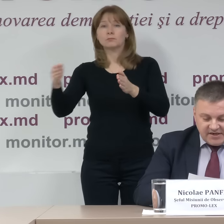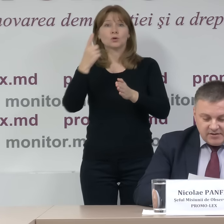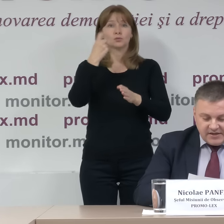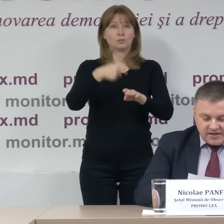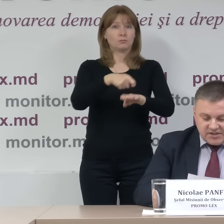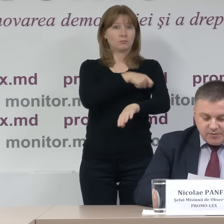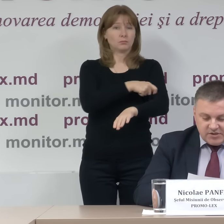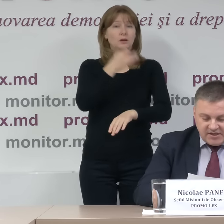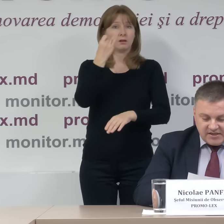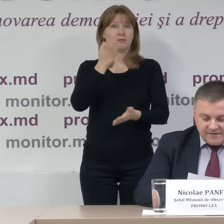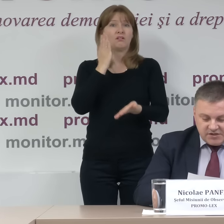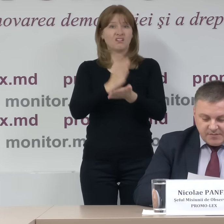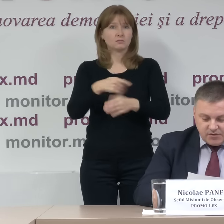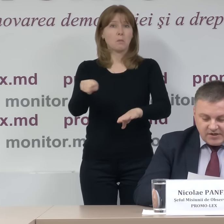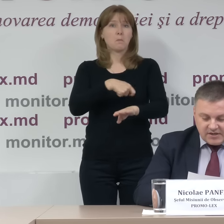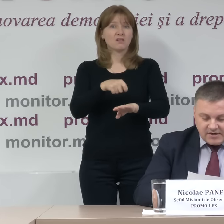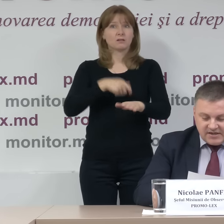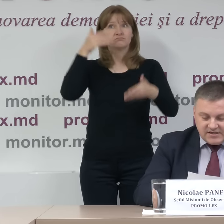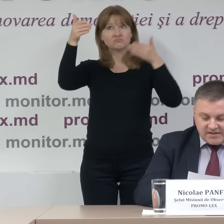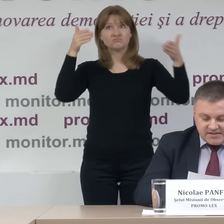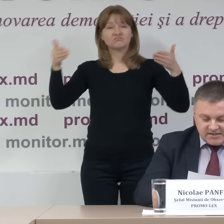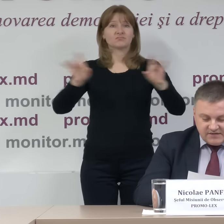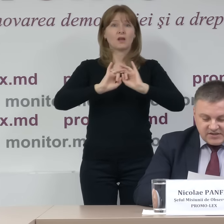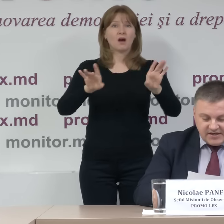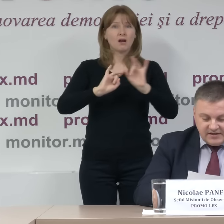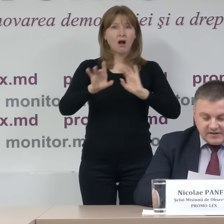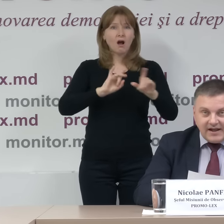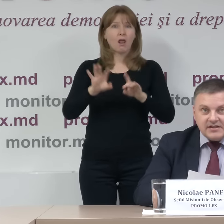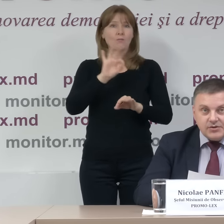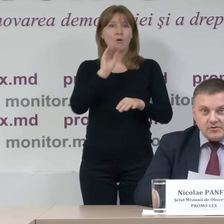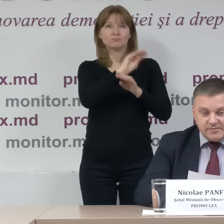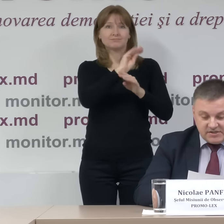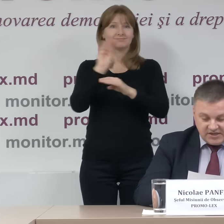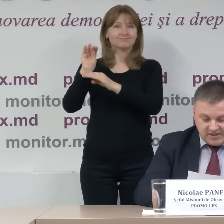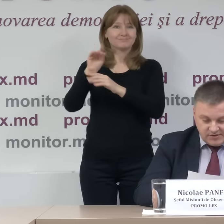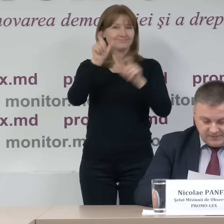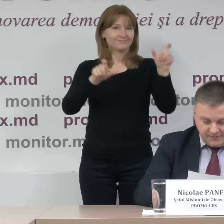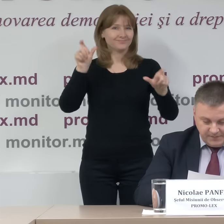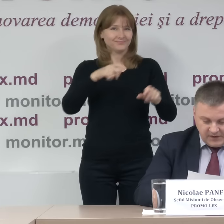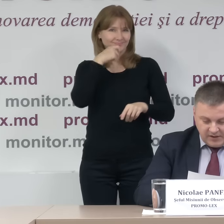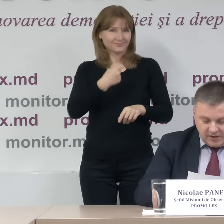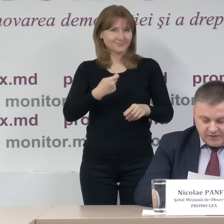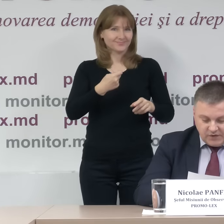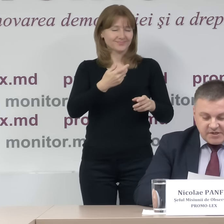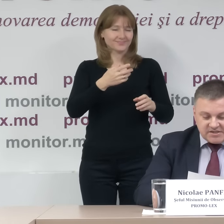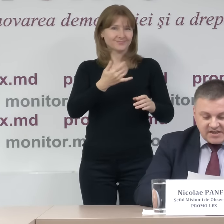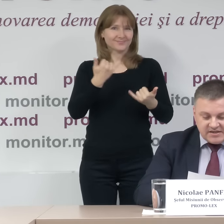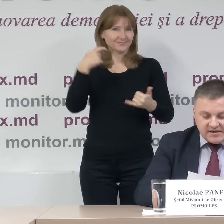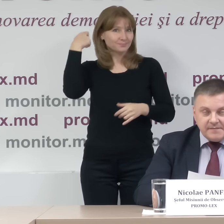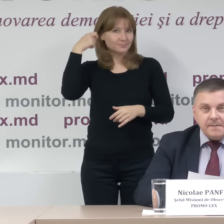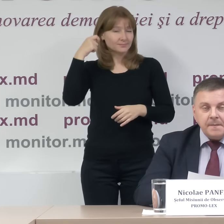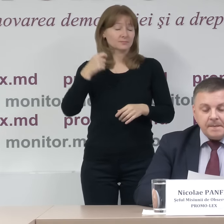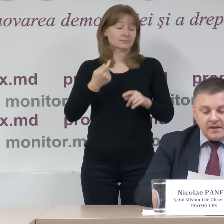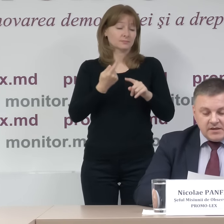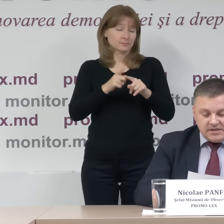prezența materialilor, iarăși de publicitate, afișe, panouri electorale din rază secției de votare, alte 12 cazuri. Voi preciza